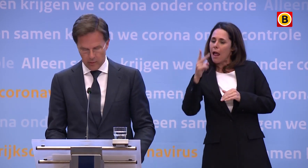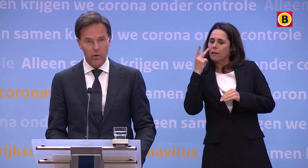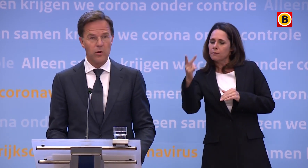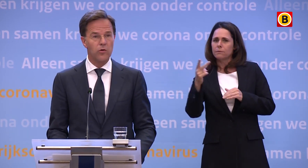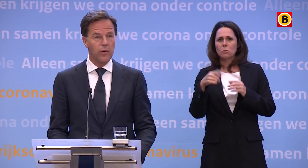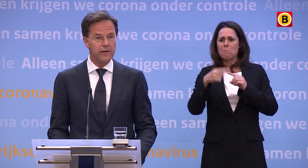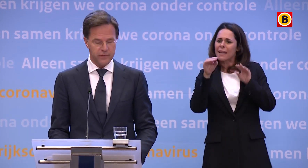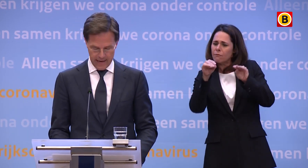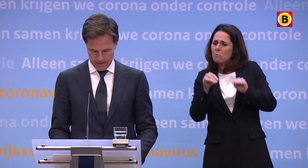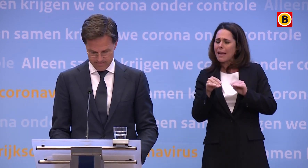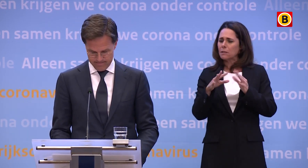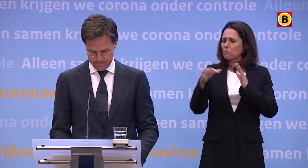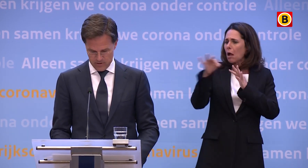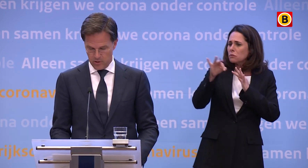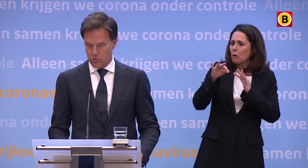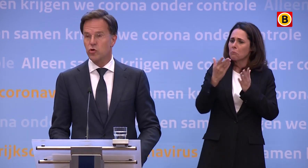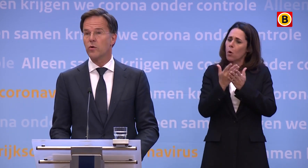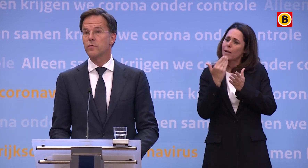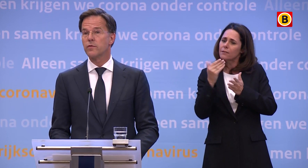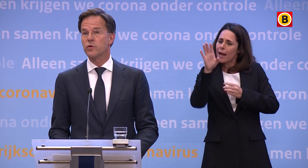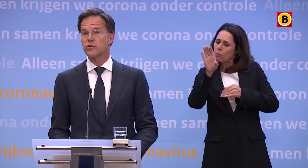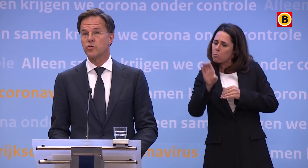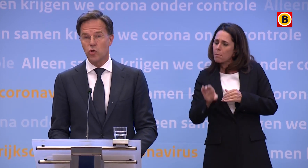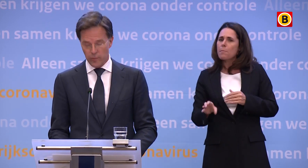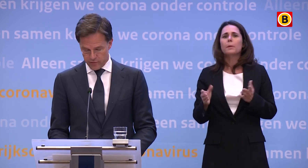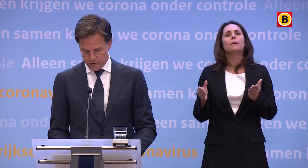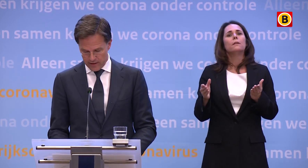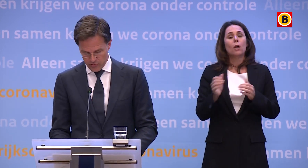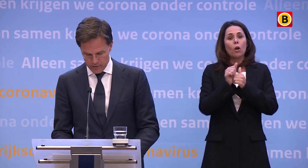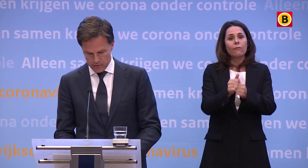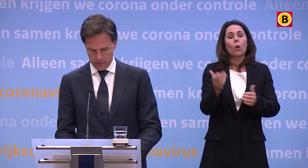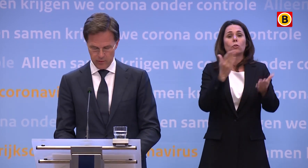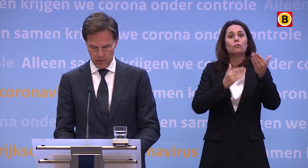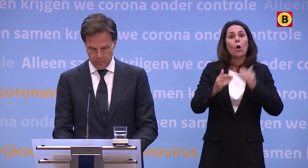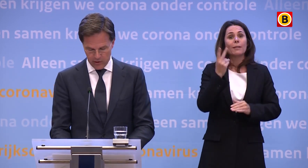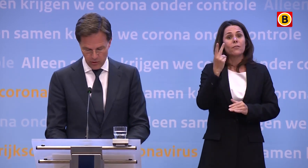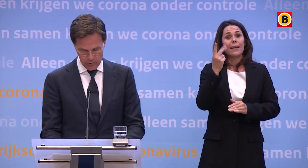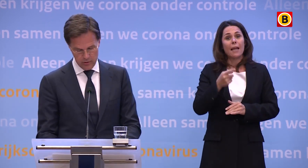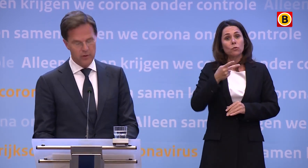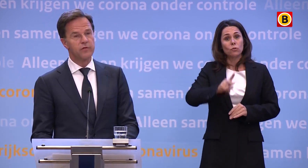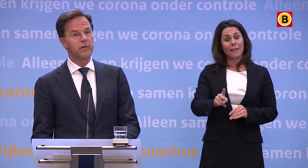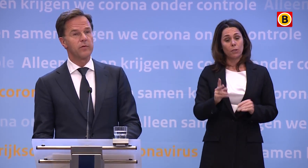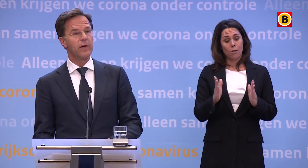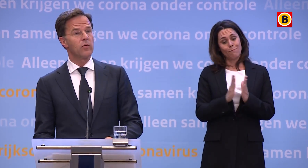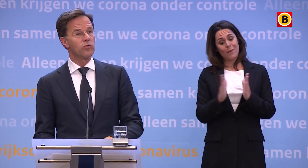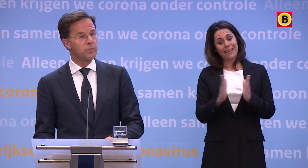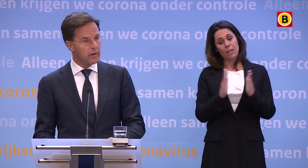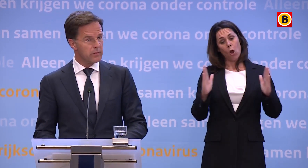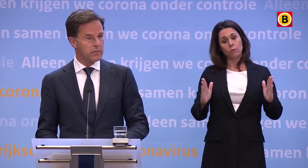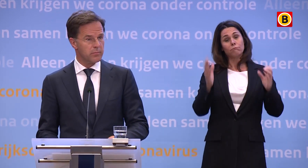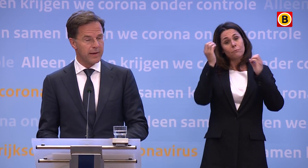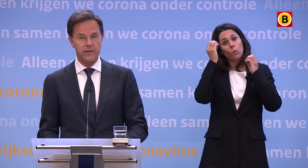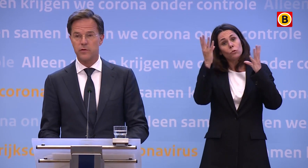op alle mogelijke concrete vragen. Zo wordt de zomer van 2020 een periode van wel